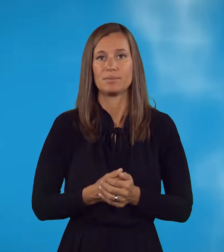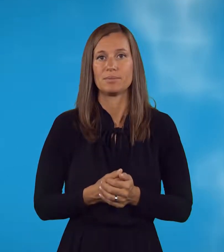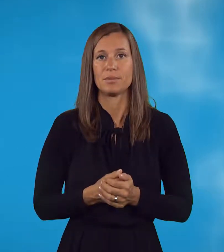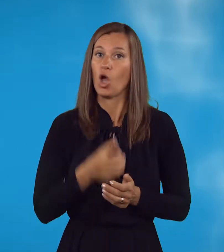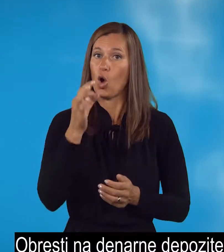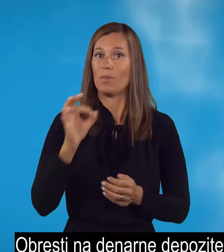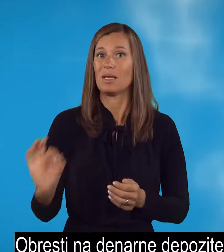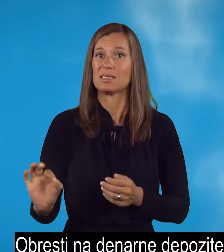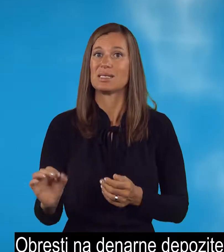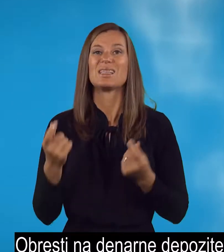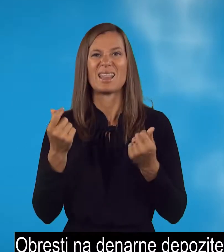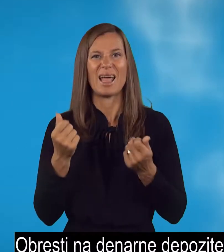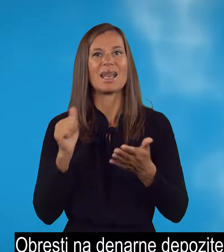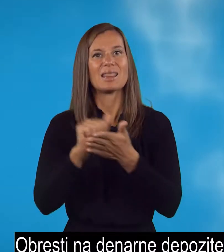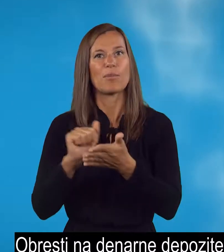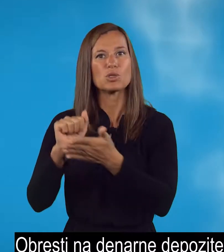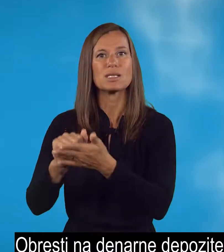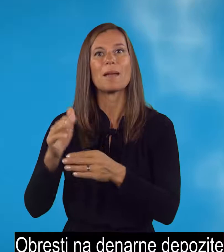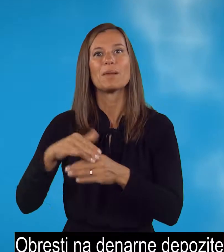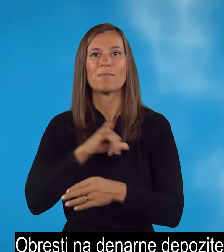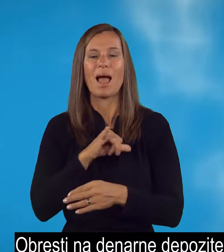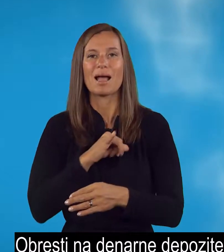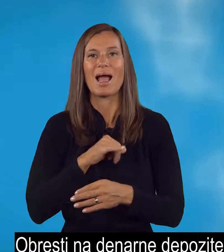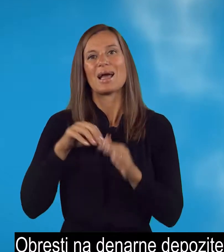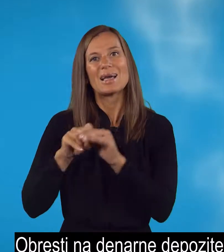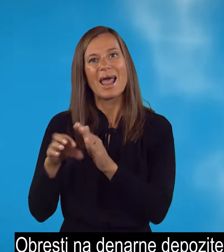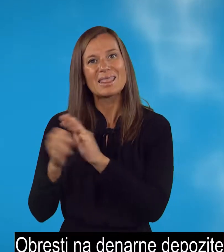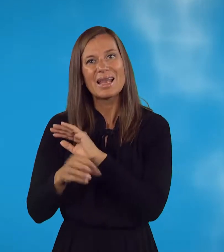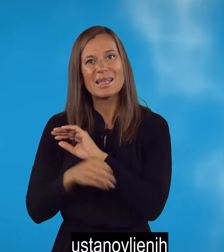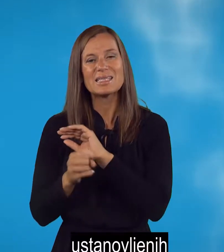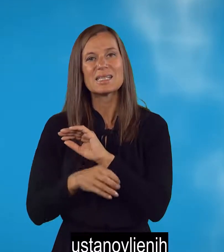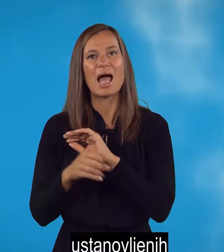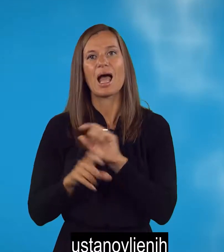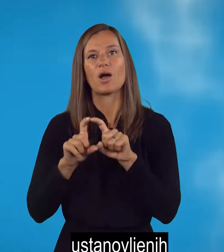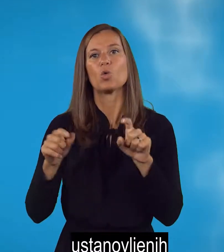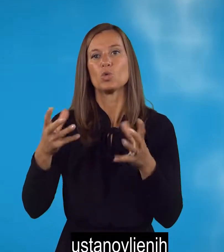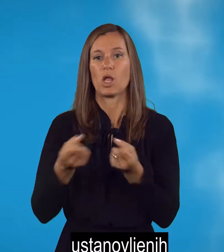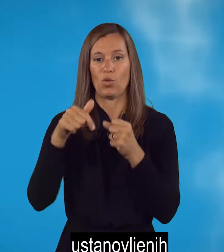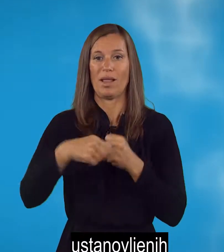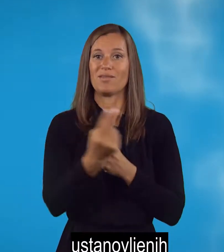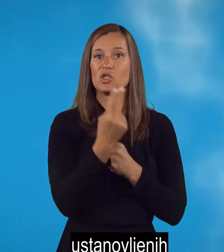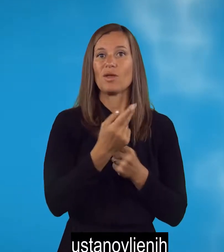Obresti na denarne depozite pri bankah in hranilnicah ustanovljenih v Sloveniji ali EU.